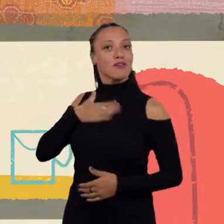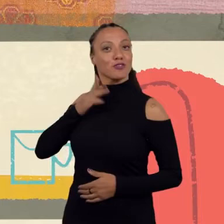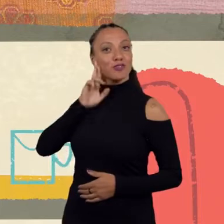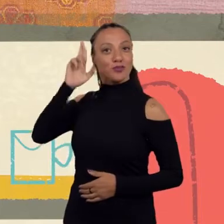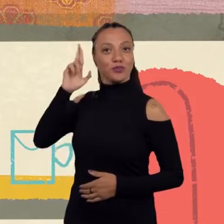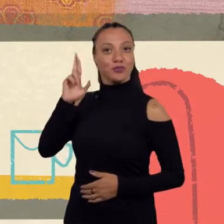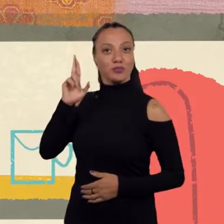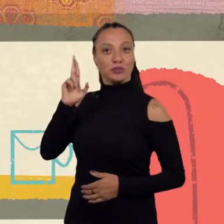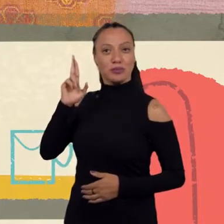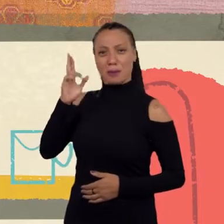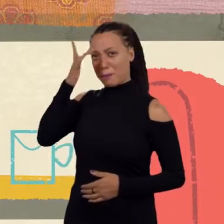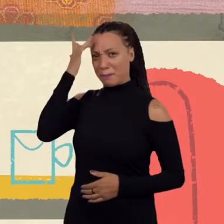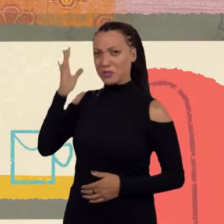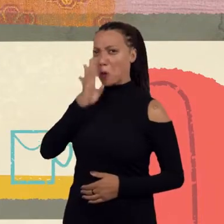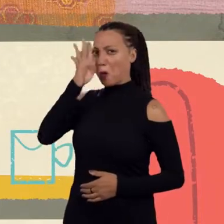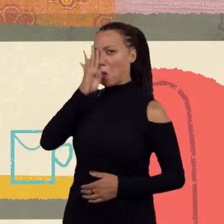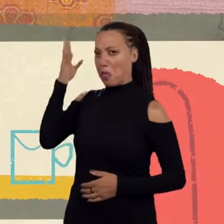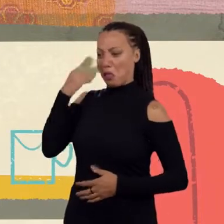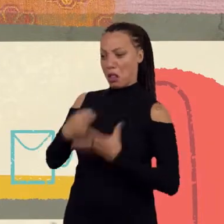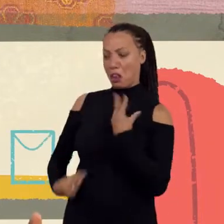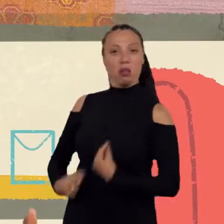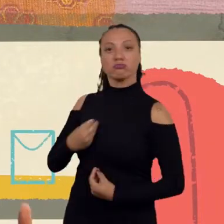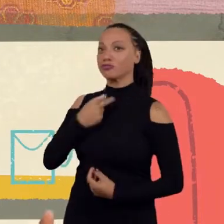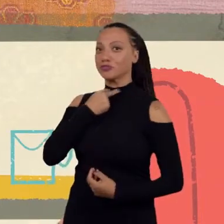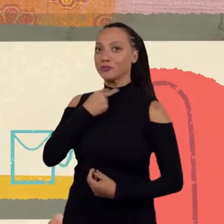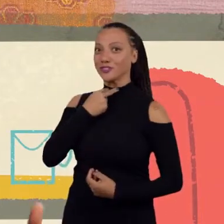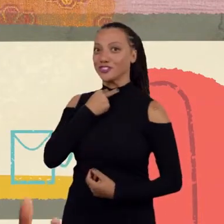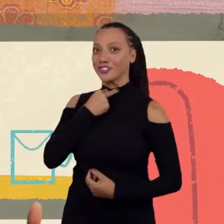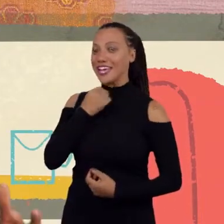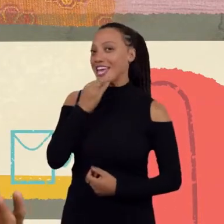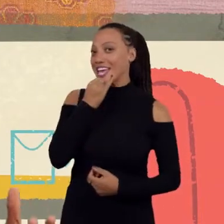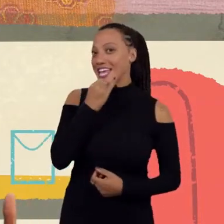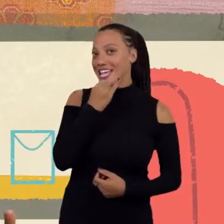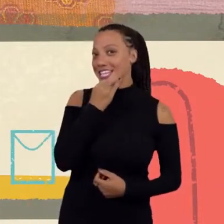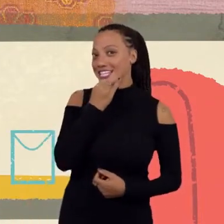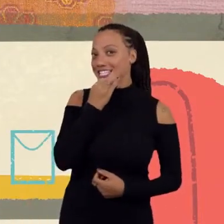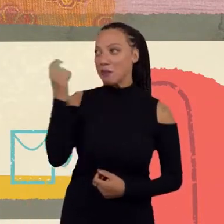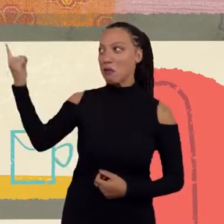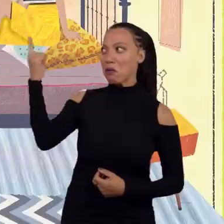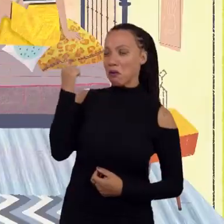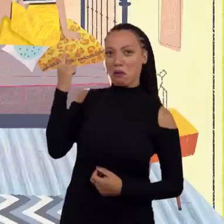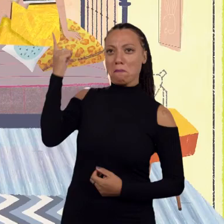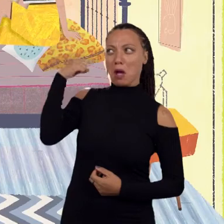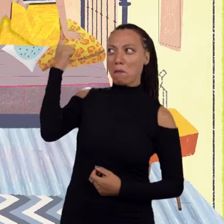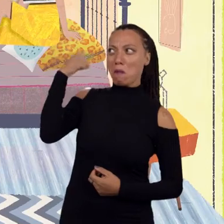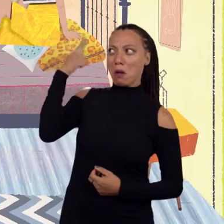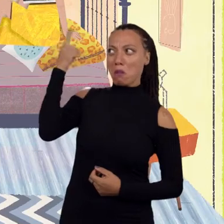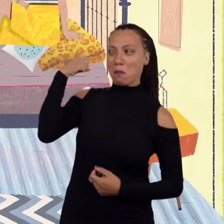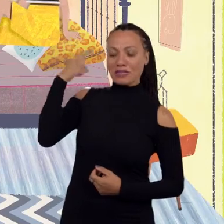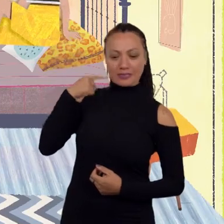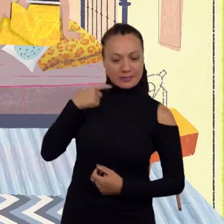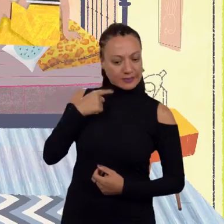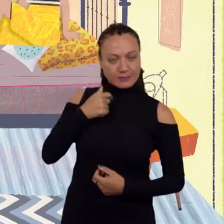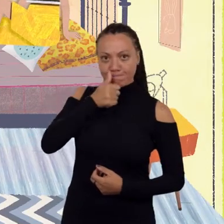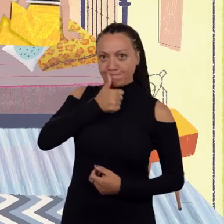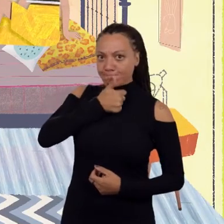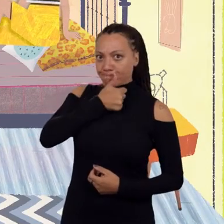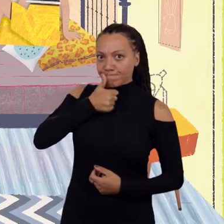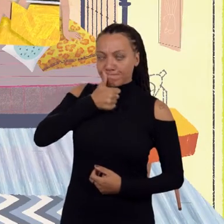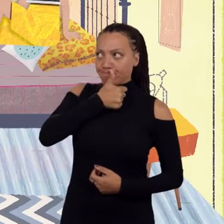corpo algo que a gente não queira. Tá certo. Ninguém pode chegar e falar pra gente fazer alguma coisa e a gente se sentir desconfortável e mesmo assim fazer